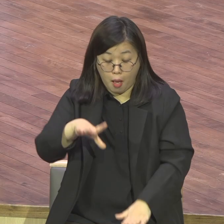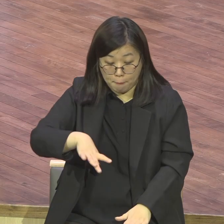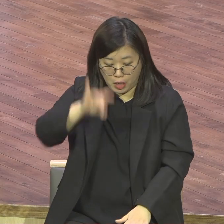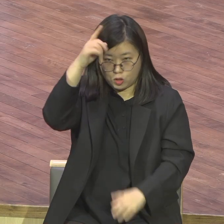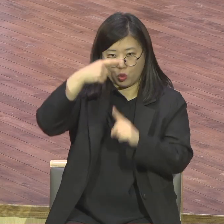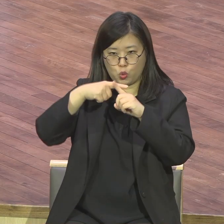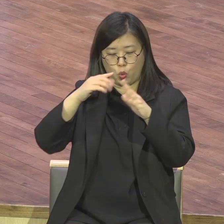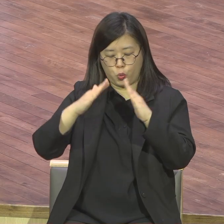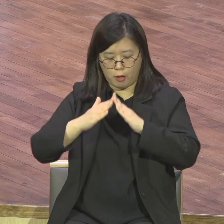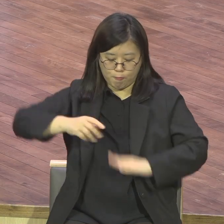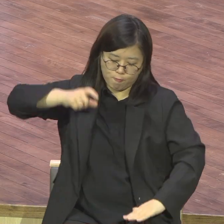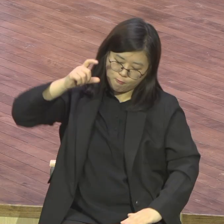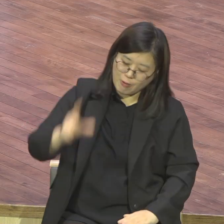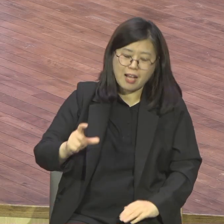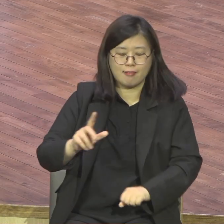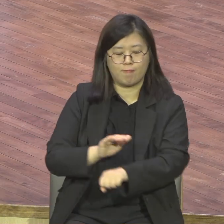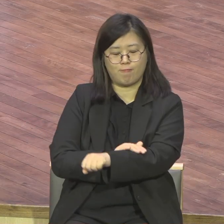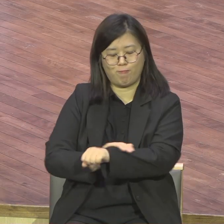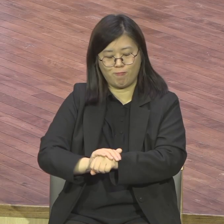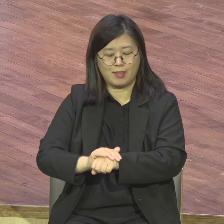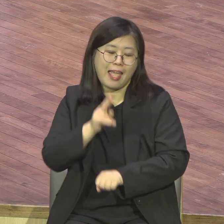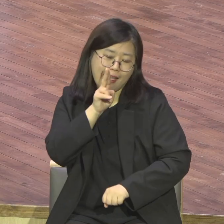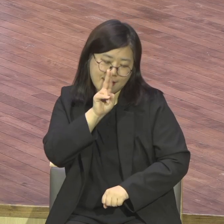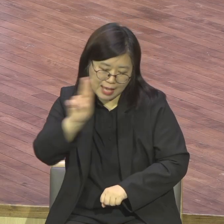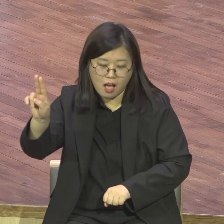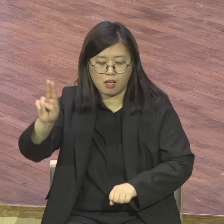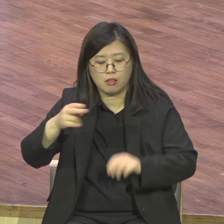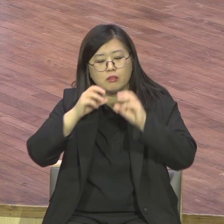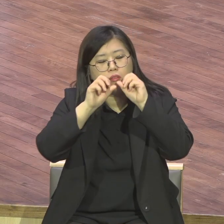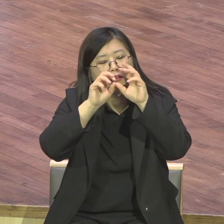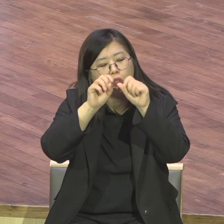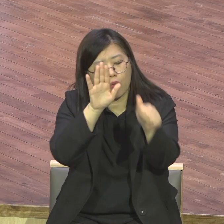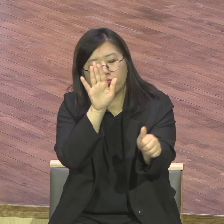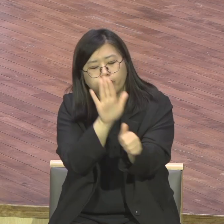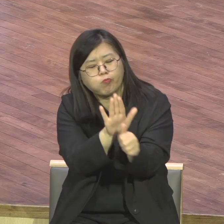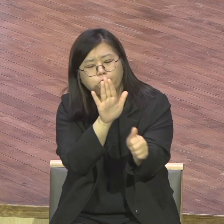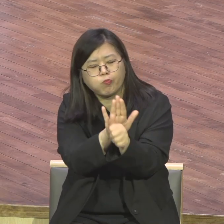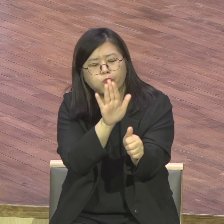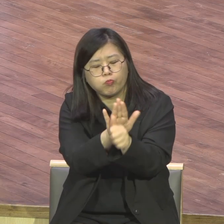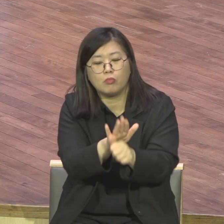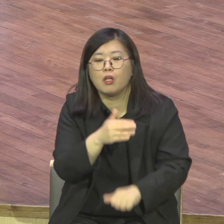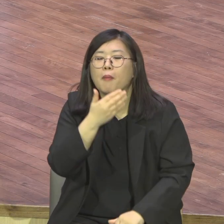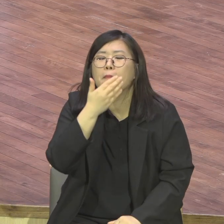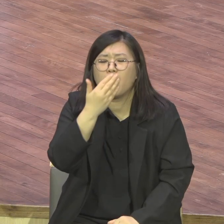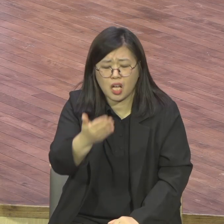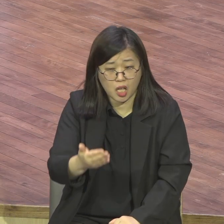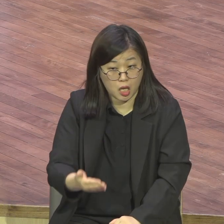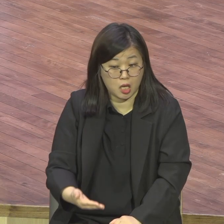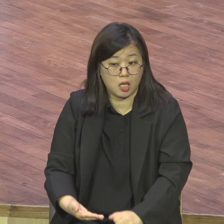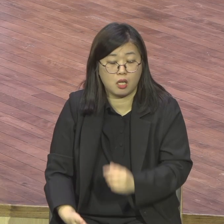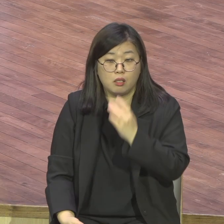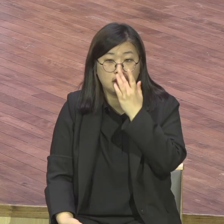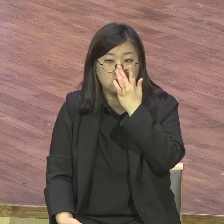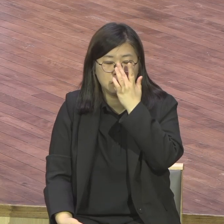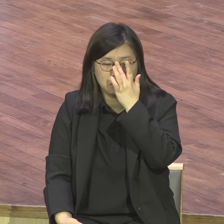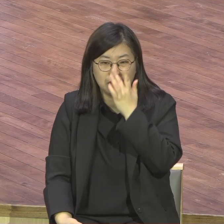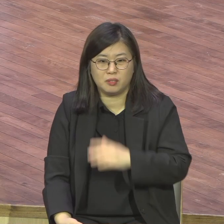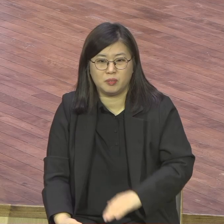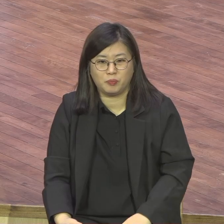튼튼해야 성교를 제대로 할 수 있습니다 뭔 말인지 몰랐어요 그런데 그 말이 이 말이요 딱 되어줘야 되니까 베이스가 되는데